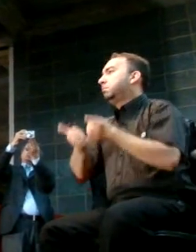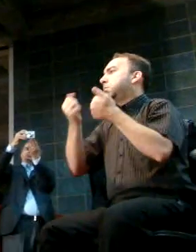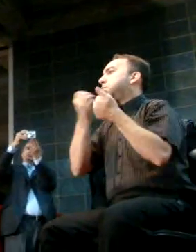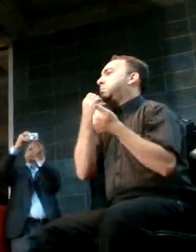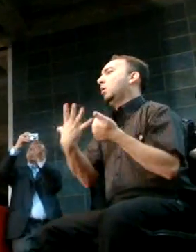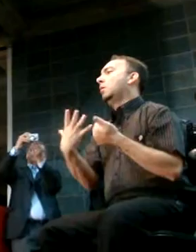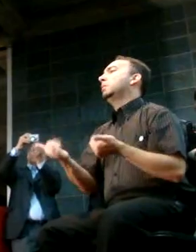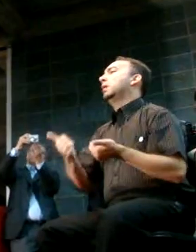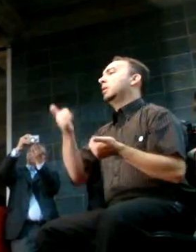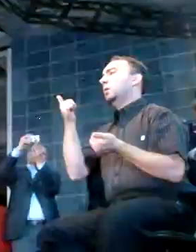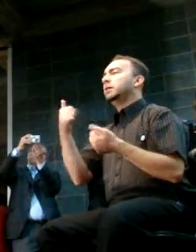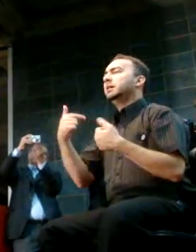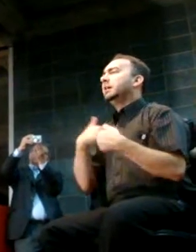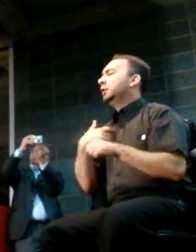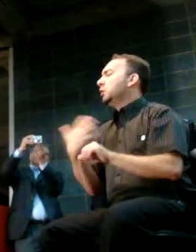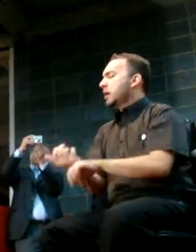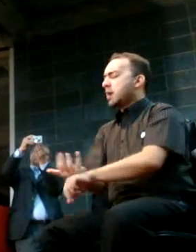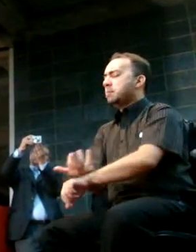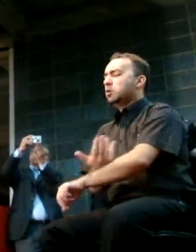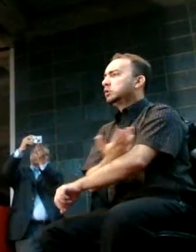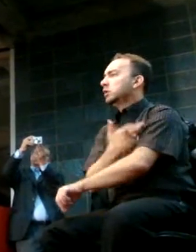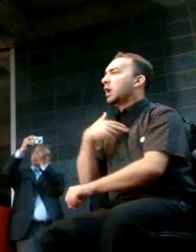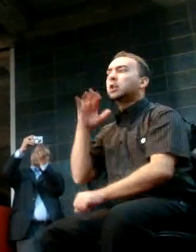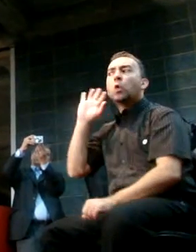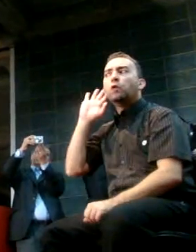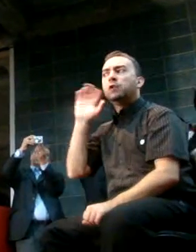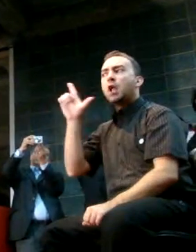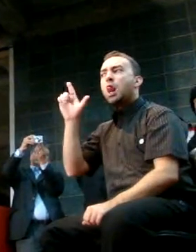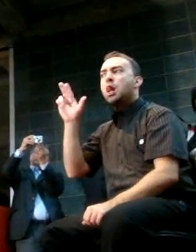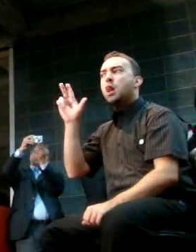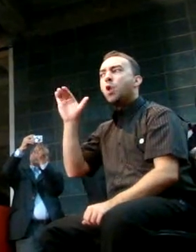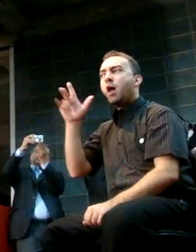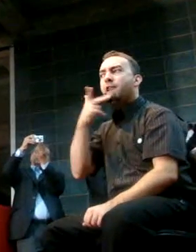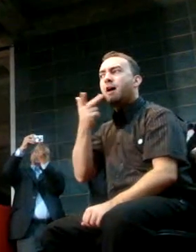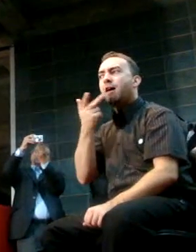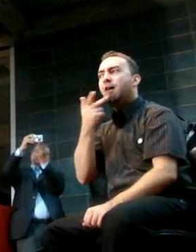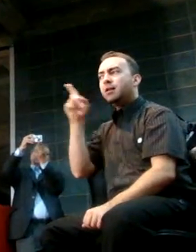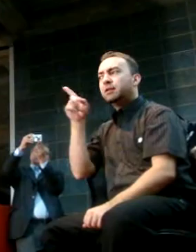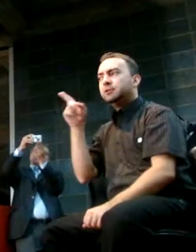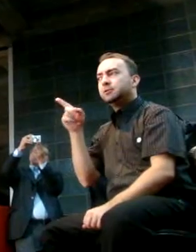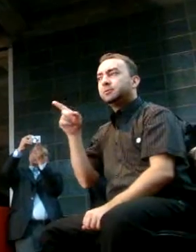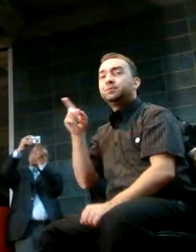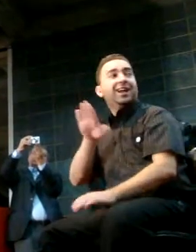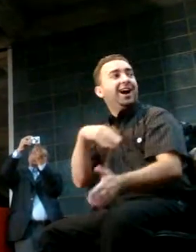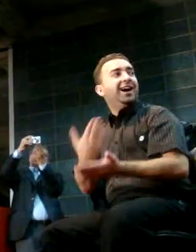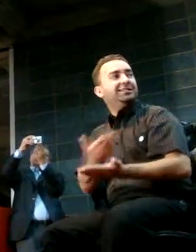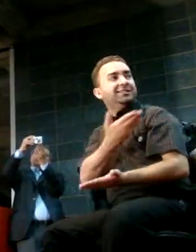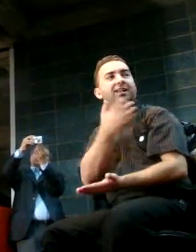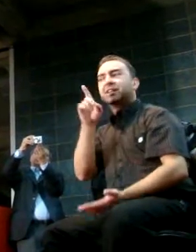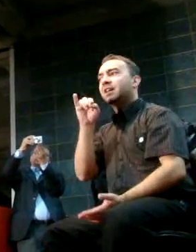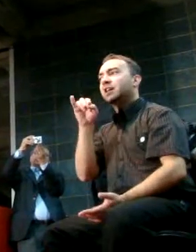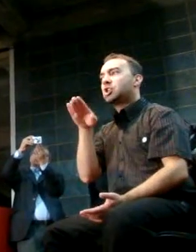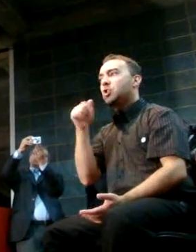presidente Lula contar as histórias que ouvia até que Dilma Rousseff implantou no